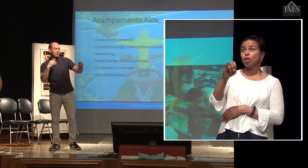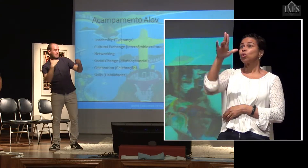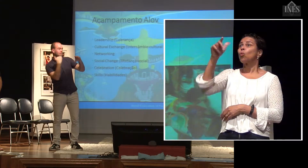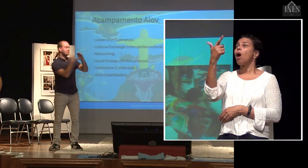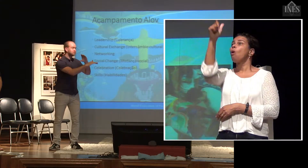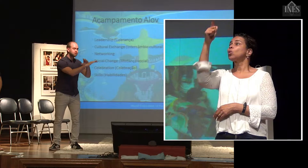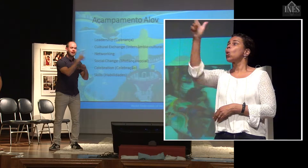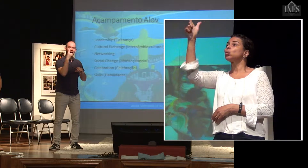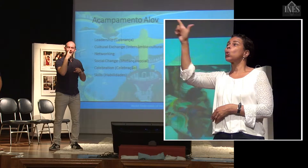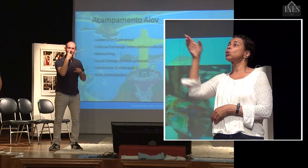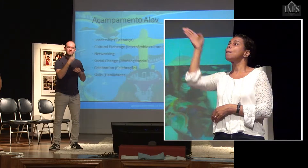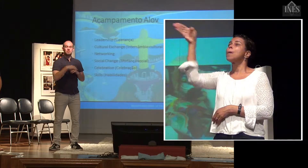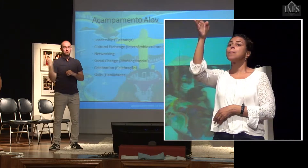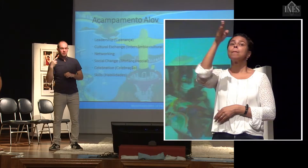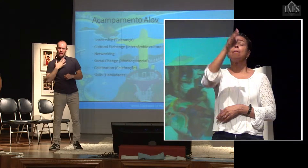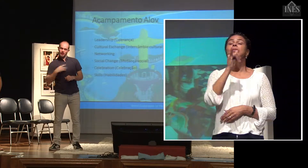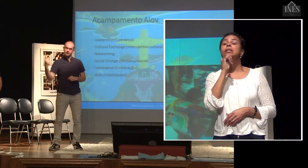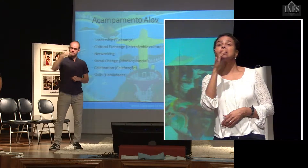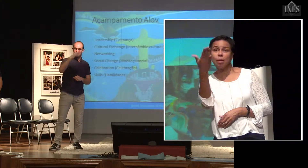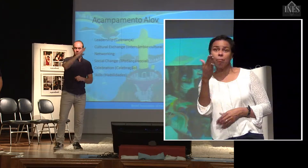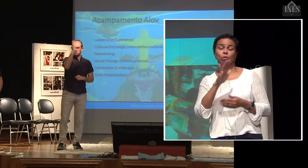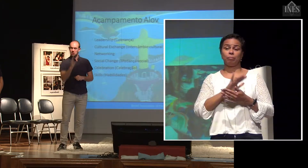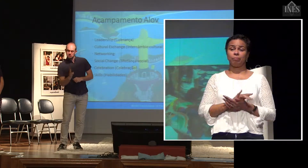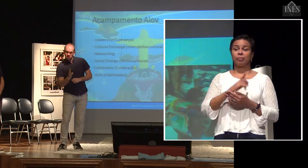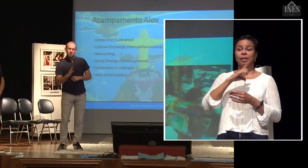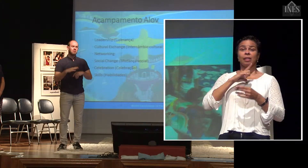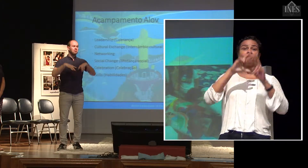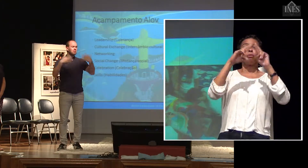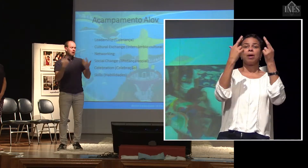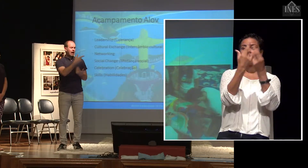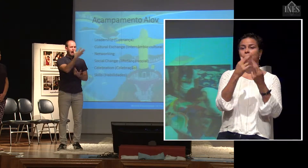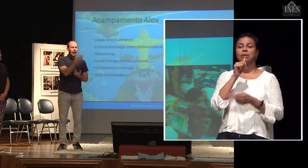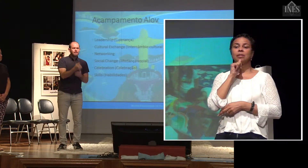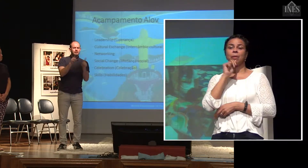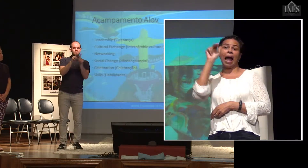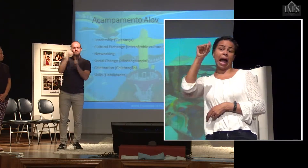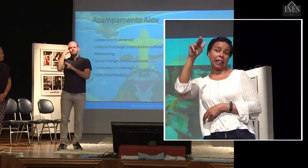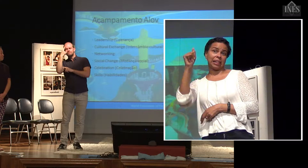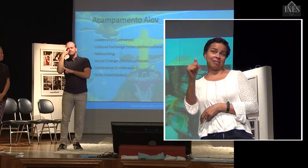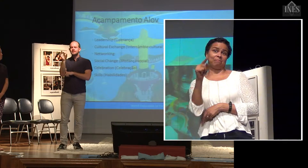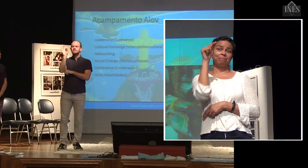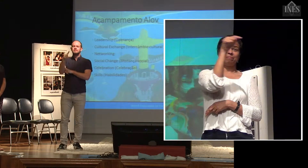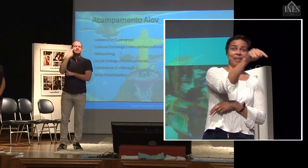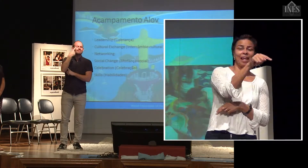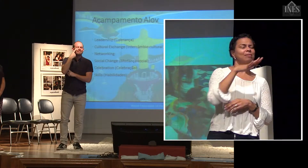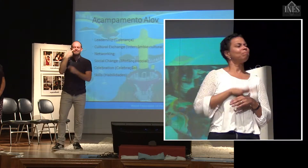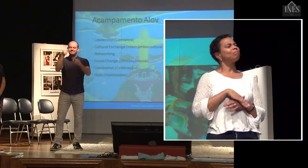encontro. Por exemplo, a gente conhecia já a Ana, que é fruto de uma outra rede. A gente falou, Ana, a gente está descendo ali na